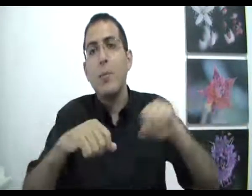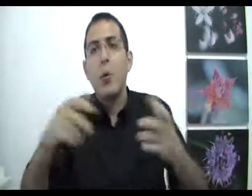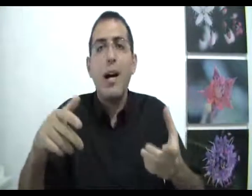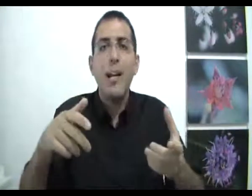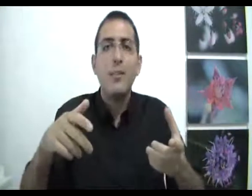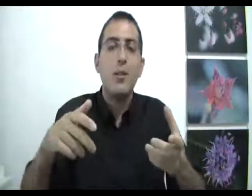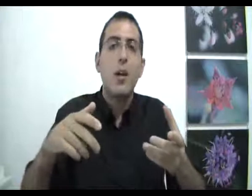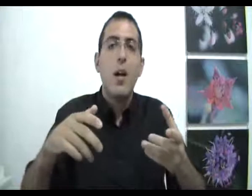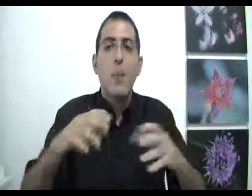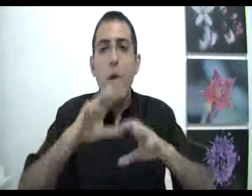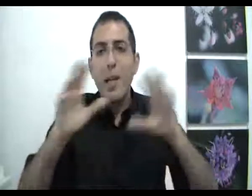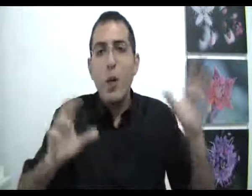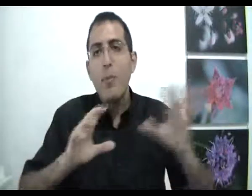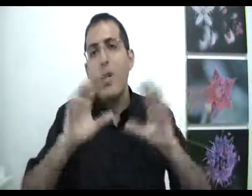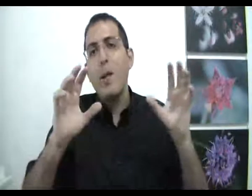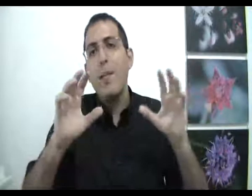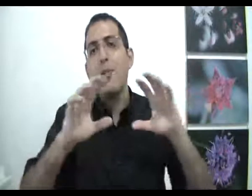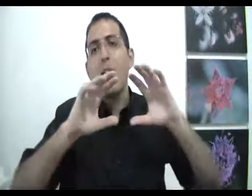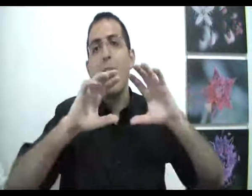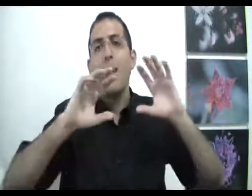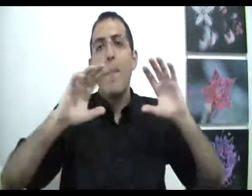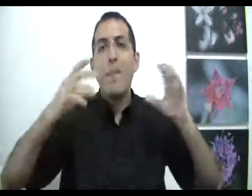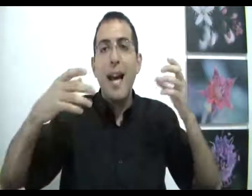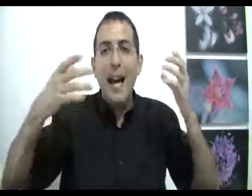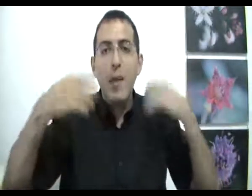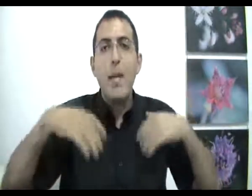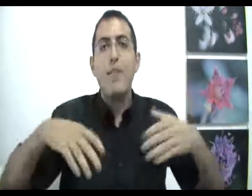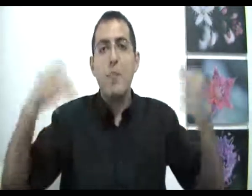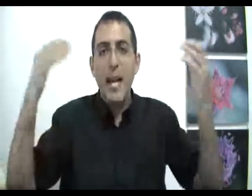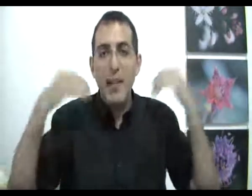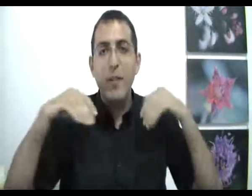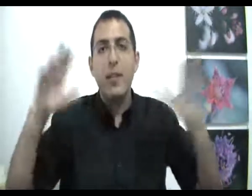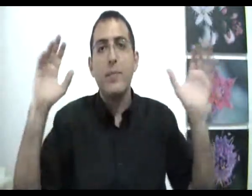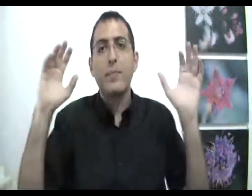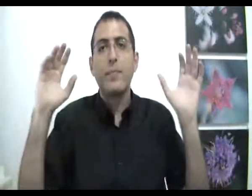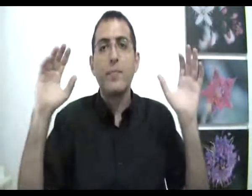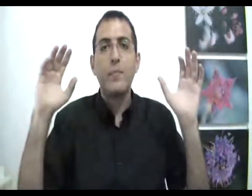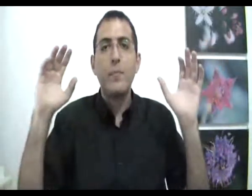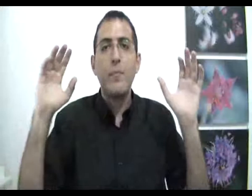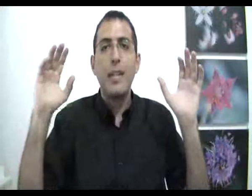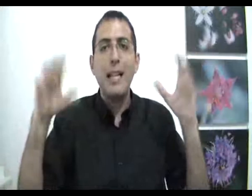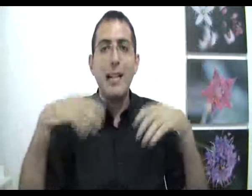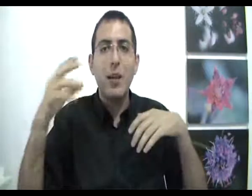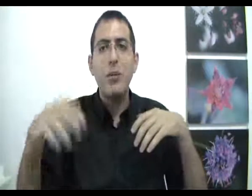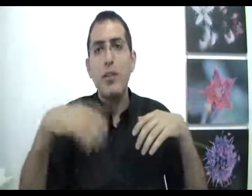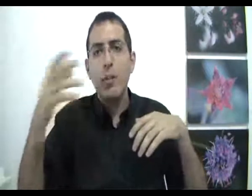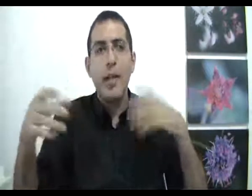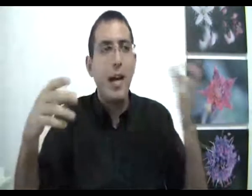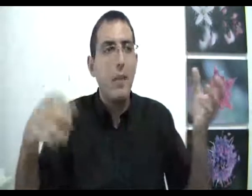מוכרח לעשות. בכל מה שאני בא לומר זה שהמעל ומעבר להגדרות האלה שהם בחירה, אין